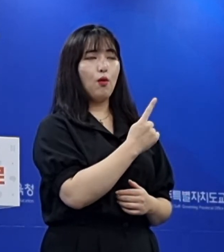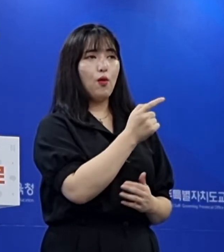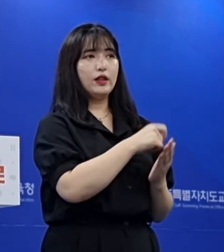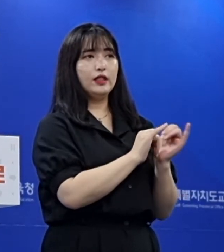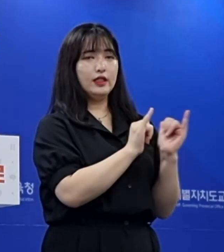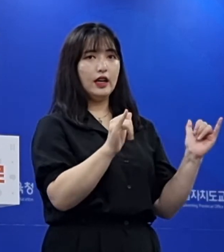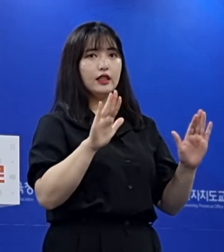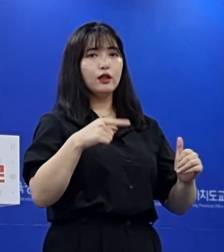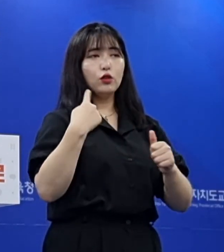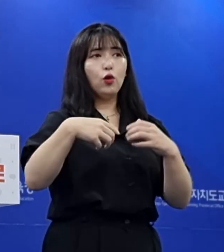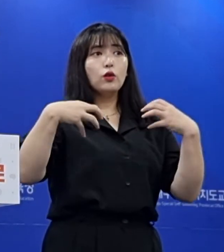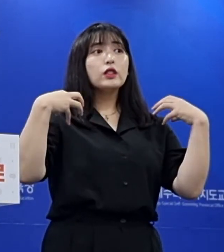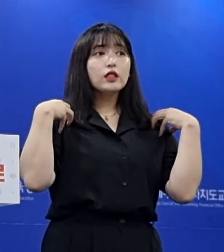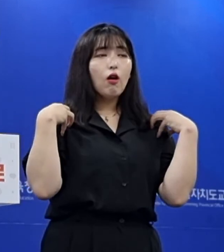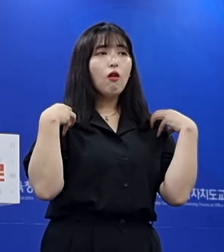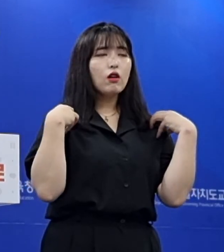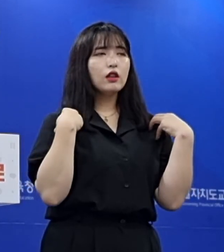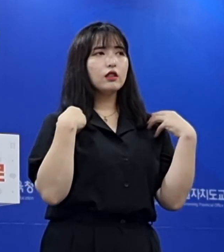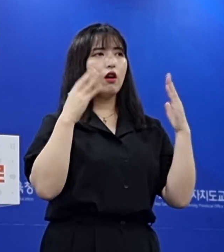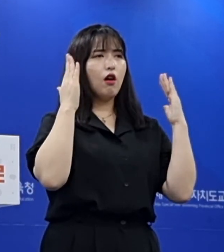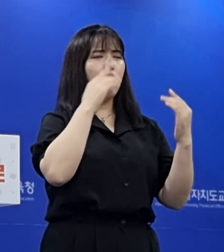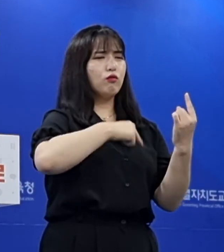교육청에서 학사 운영 유형 기준 교육청에서